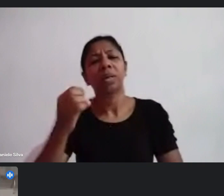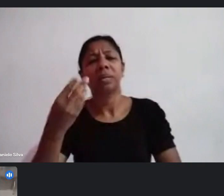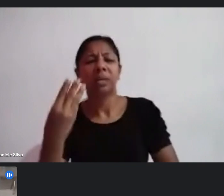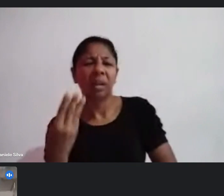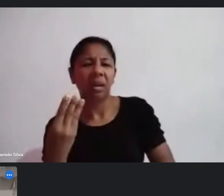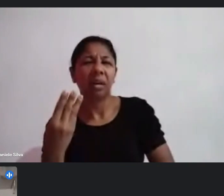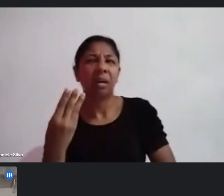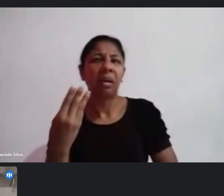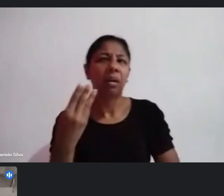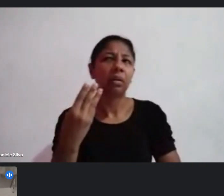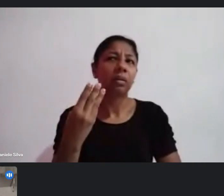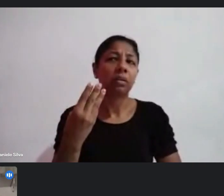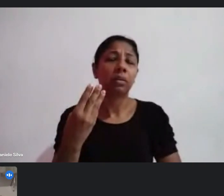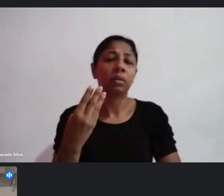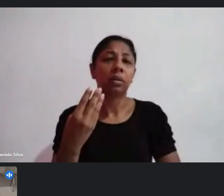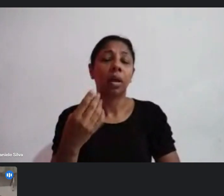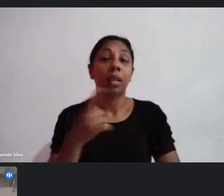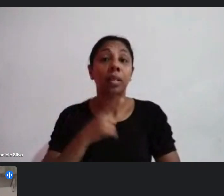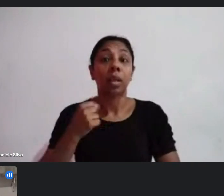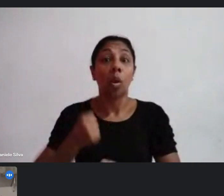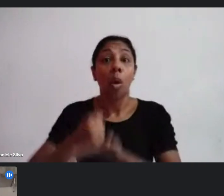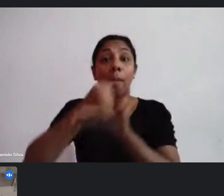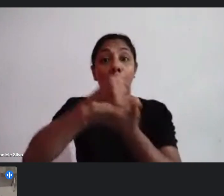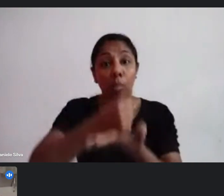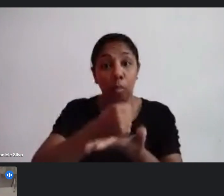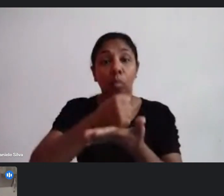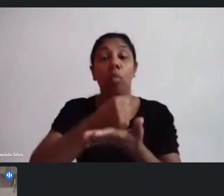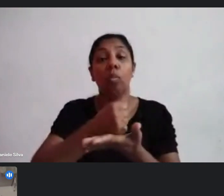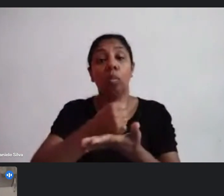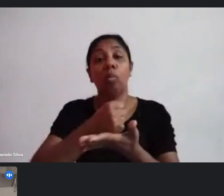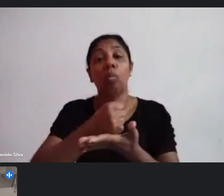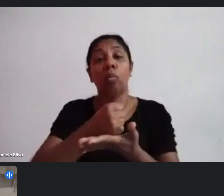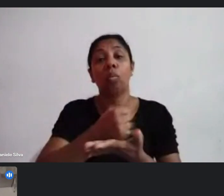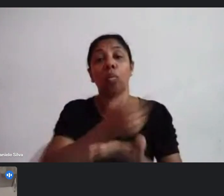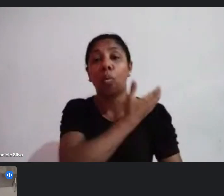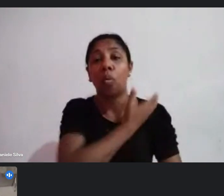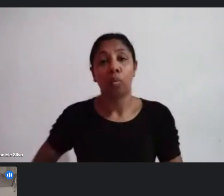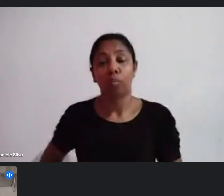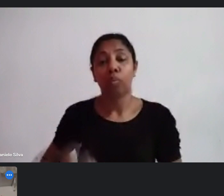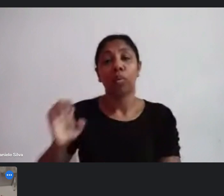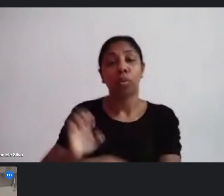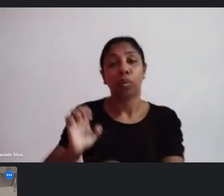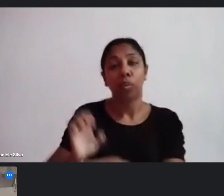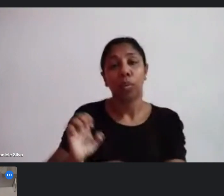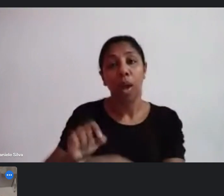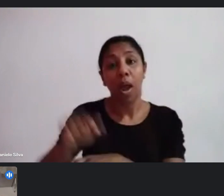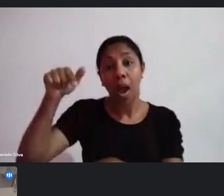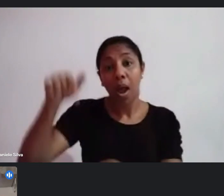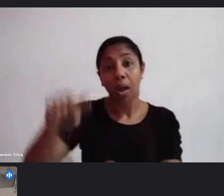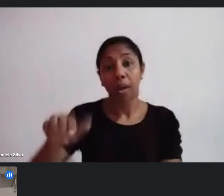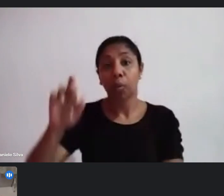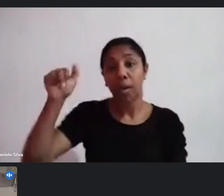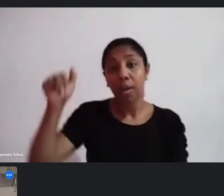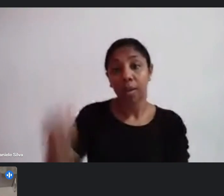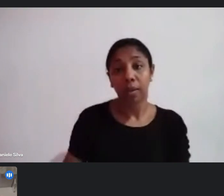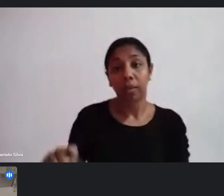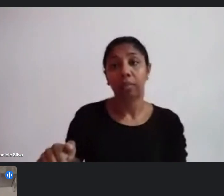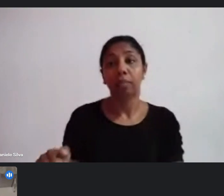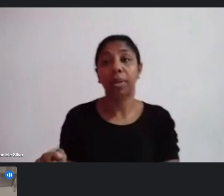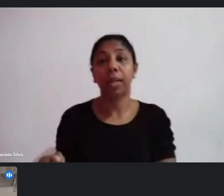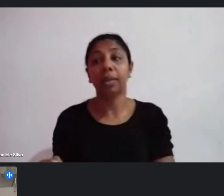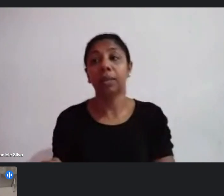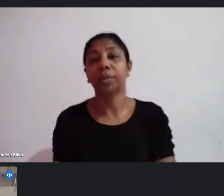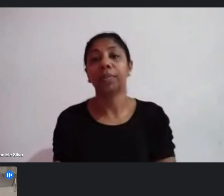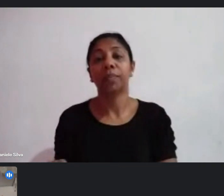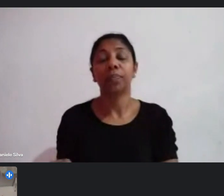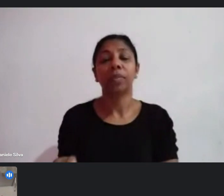existia sim um apoio governamental pelo governo do estado para o fomento do carnaval das escolas de samba no nosso estado e isso